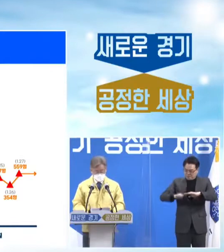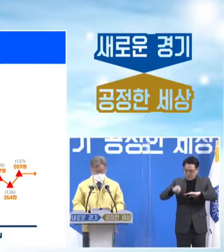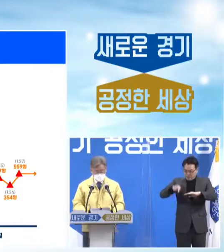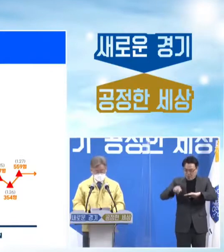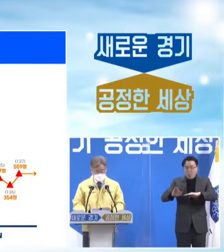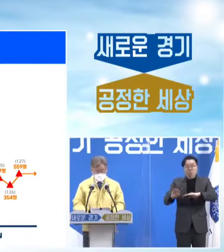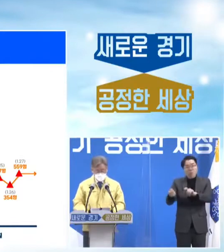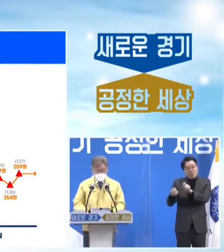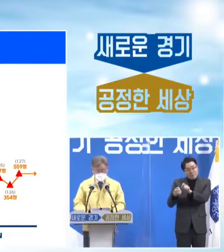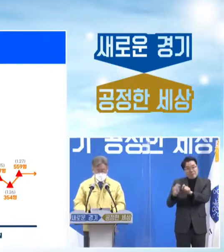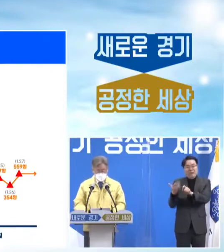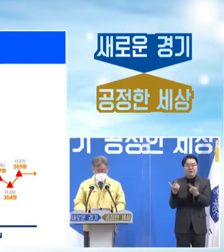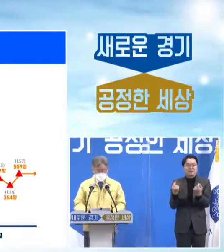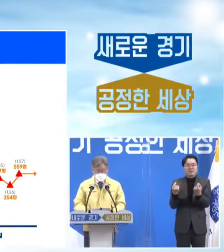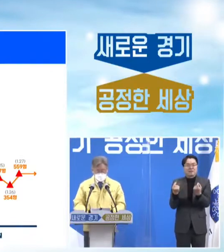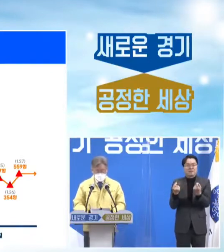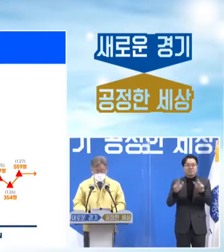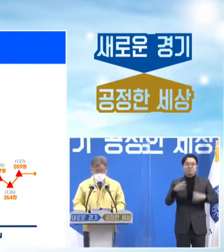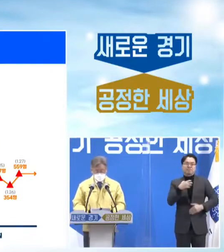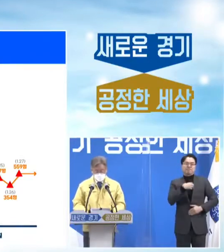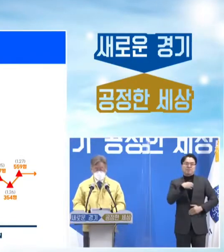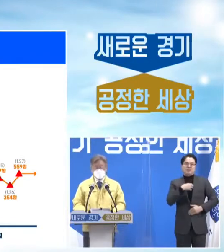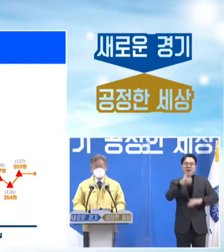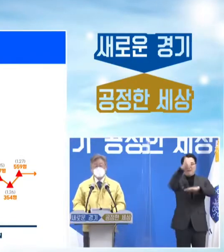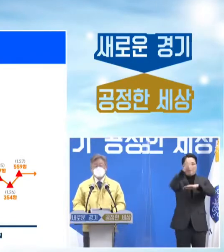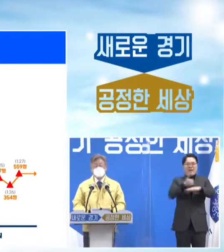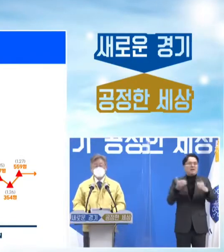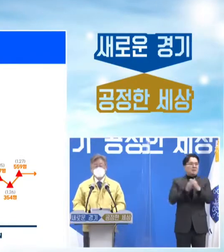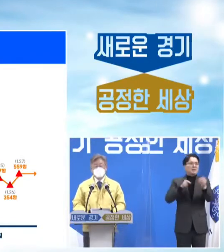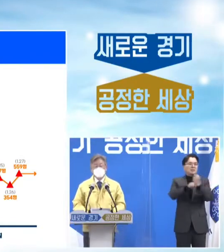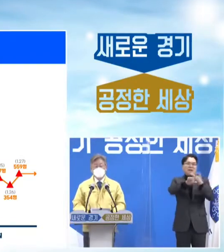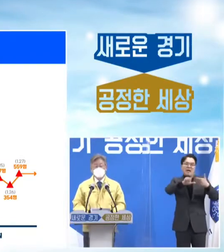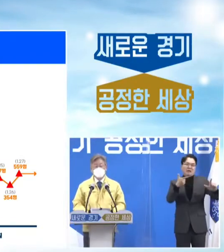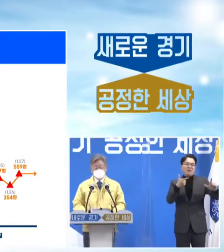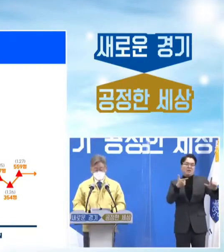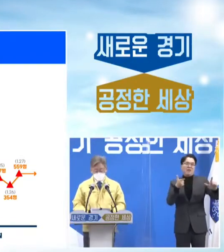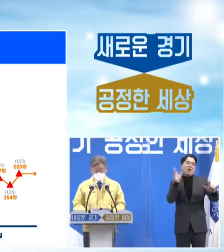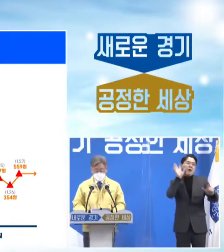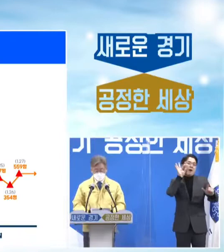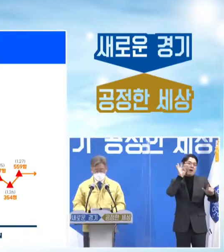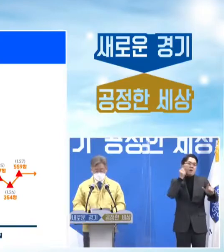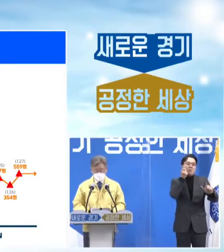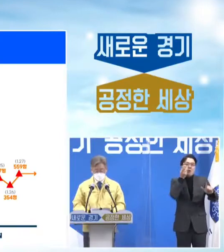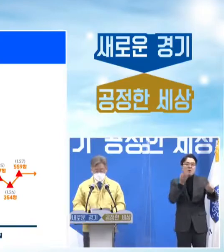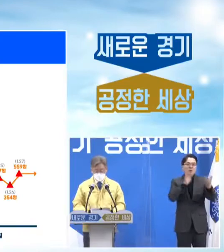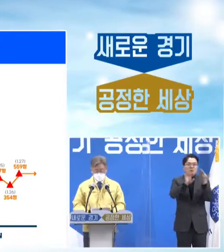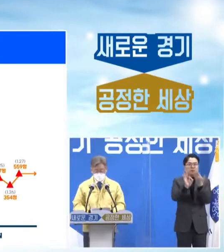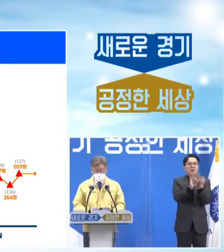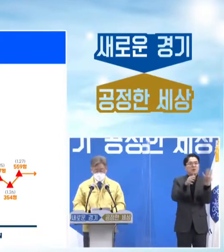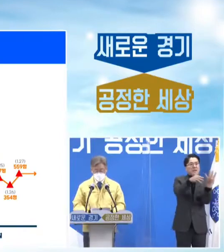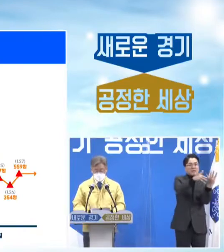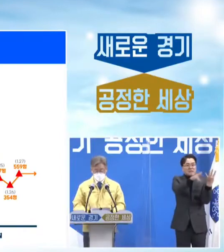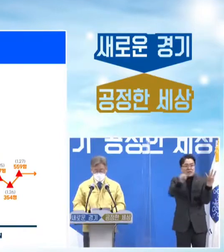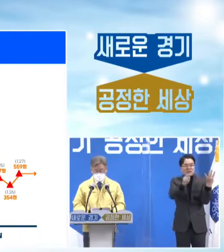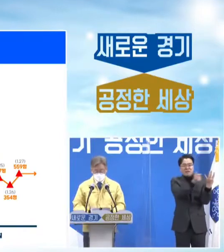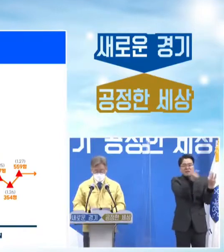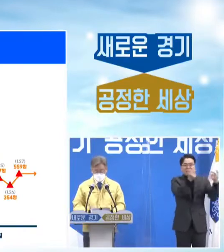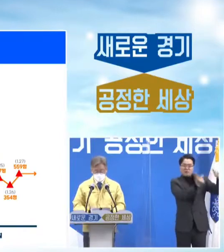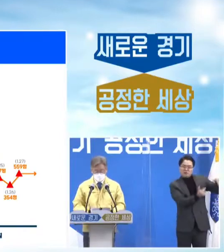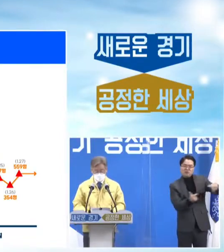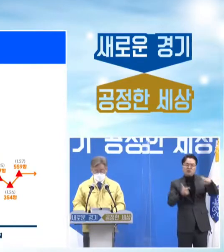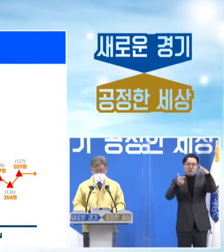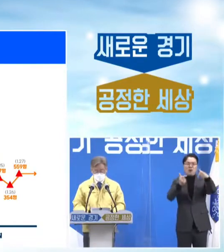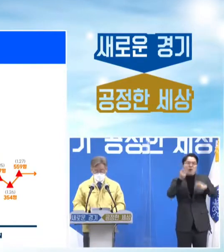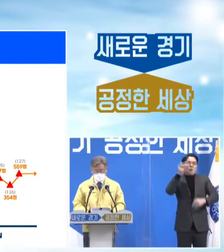지금의 위기가 끝이 아니고 수개월 내에 4차 대유행이 충분히 예상되는